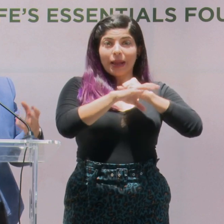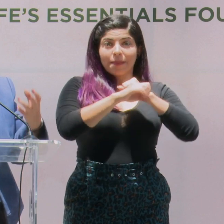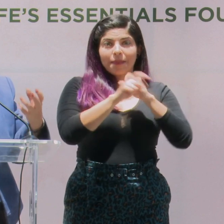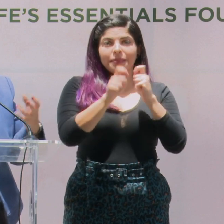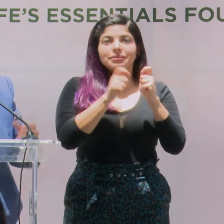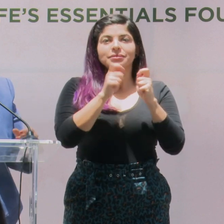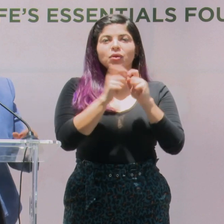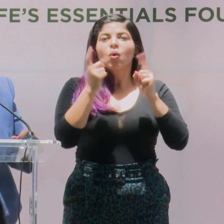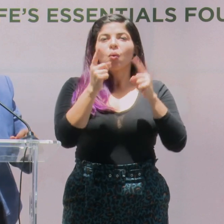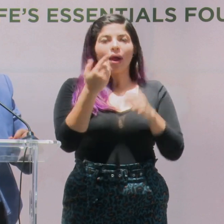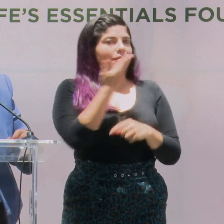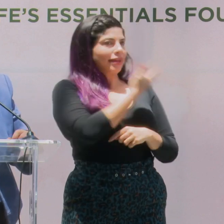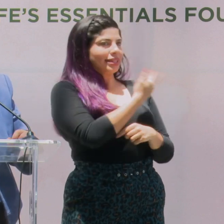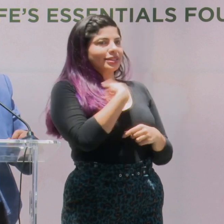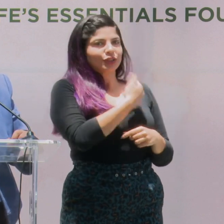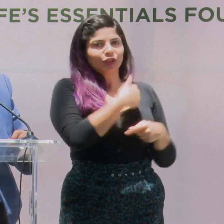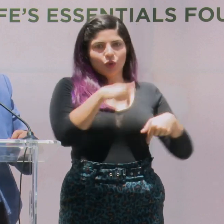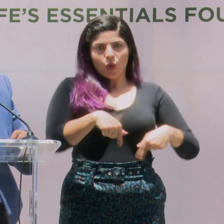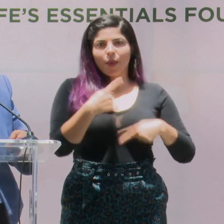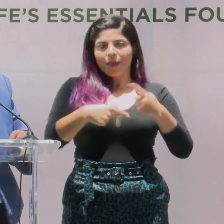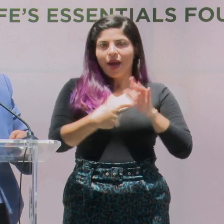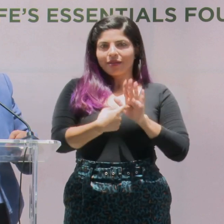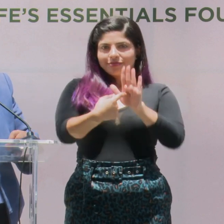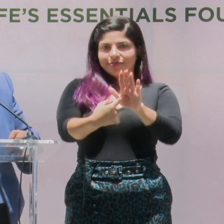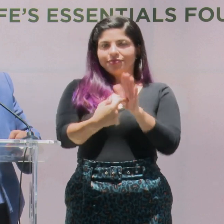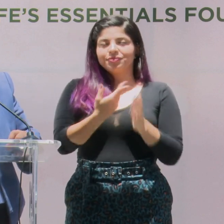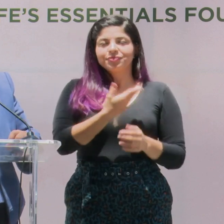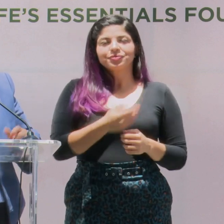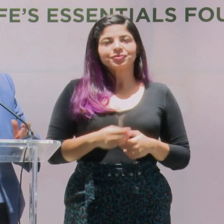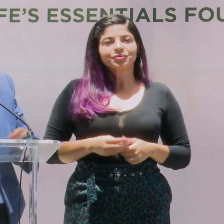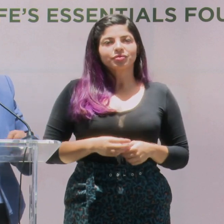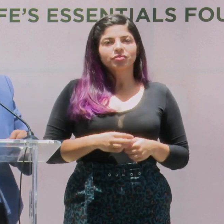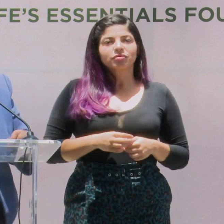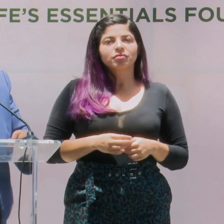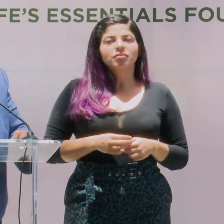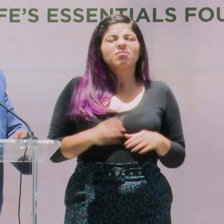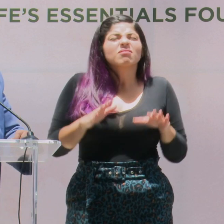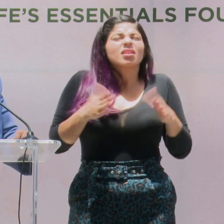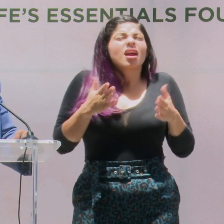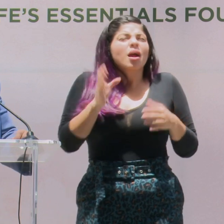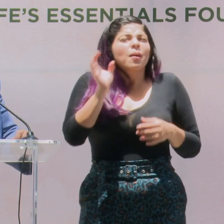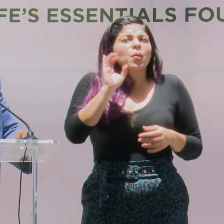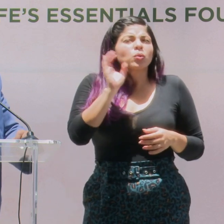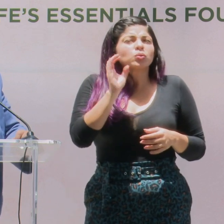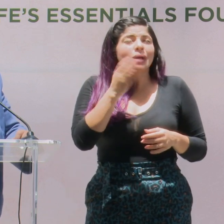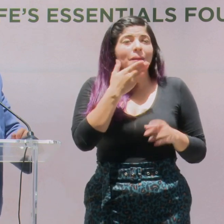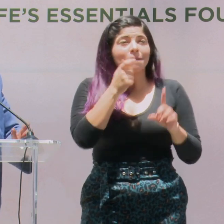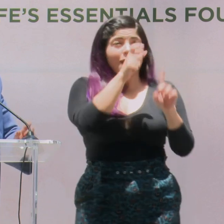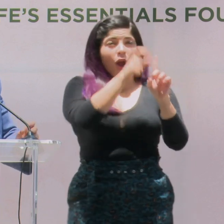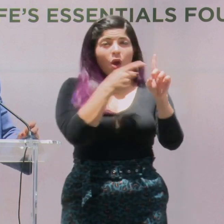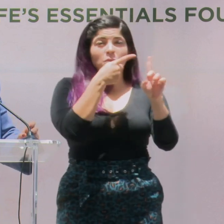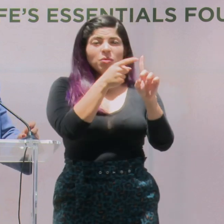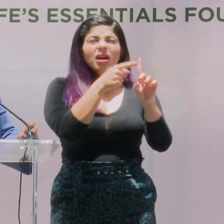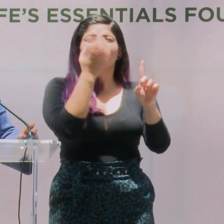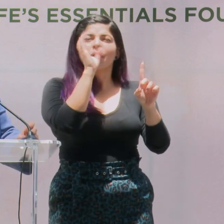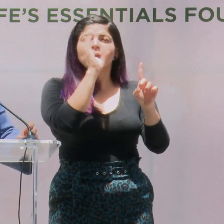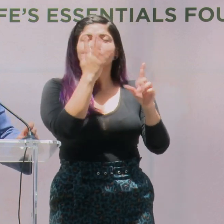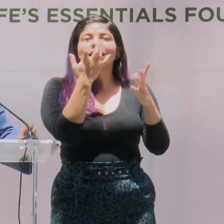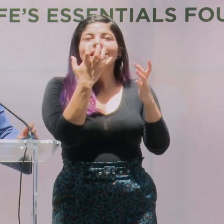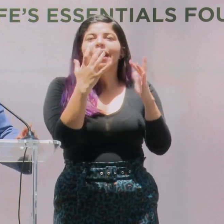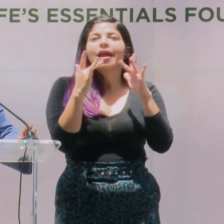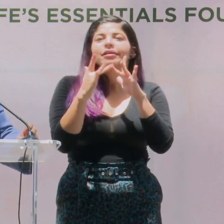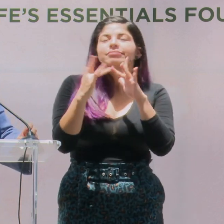precisamente es esta que les presentamos hoy aquí. ¿Qué es lo que buscan estos mejores prospectos? Contacto con la